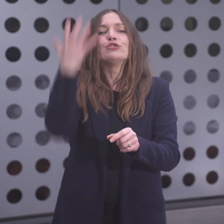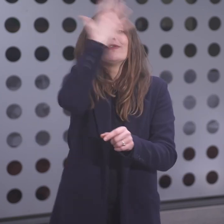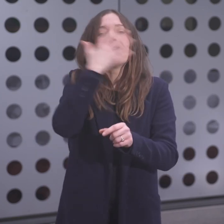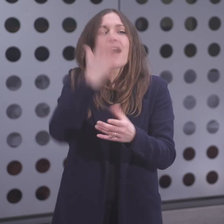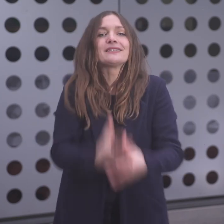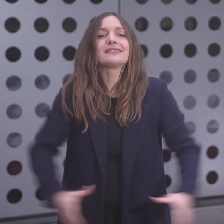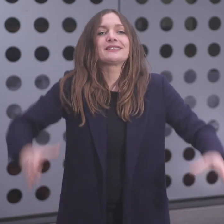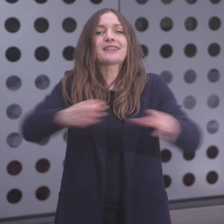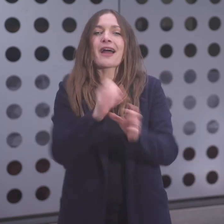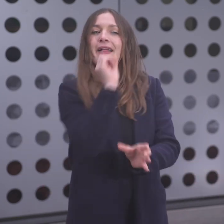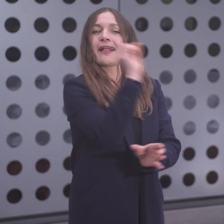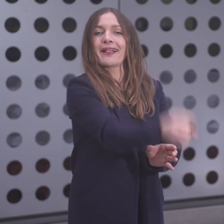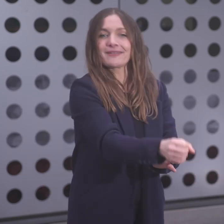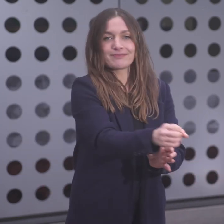blauen Gebührensäcke verwendet werden.